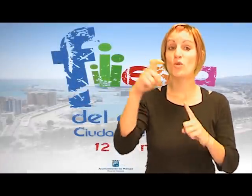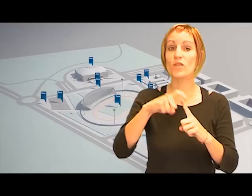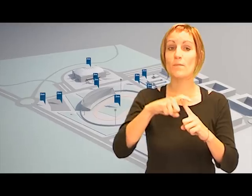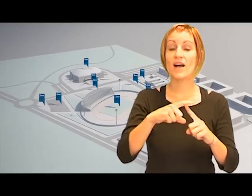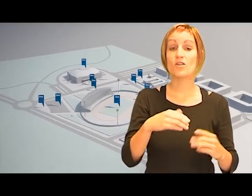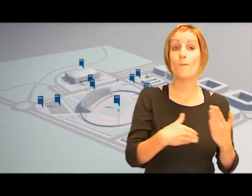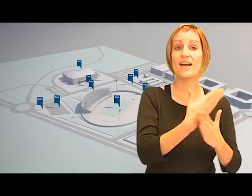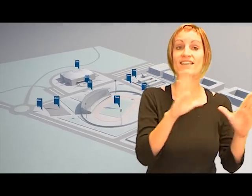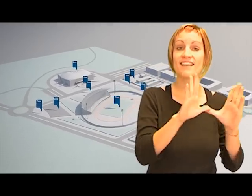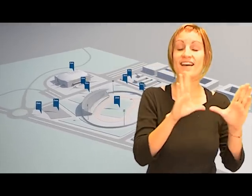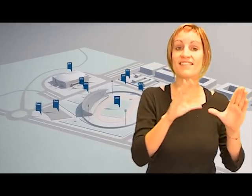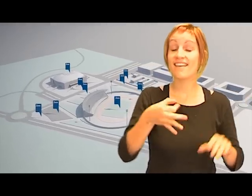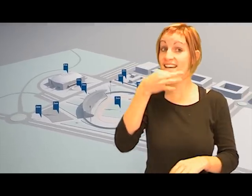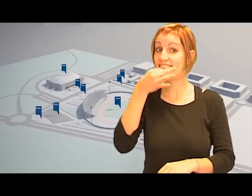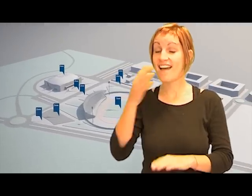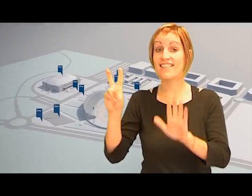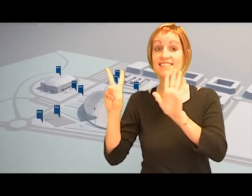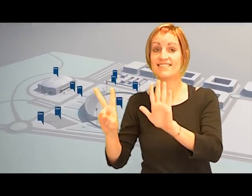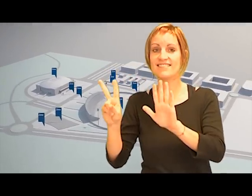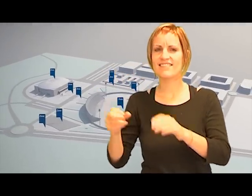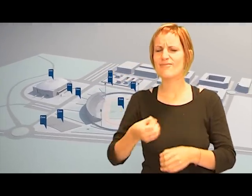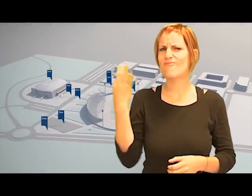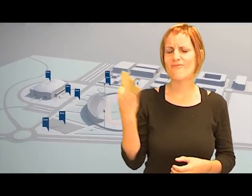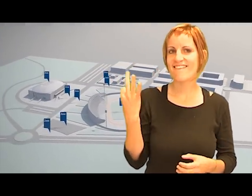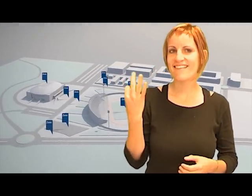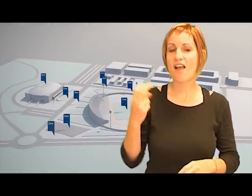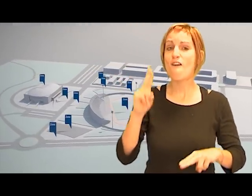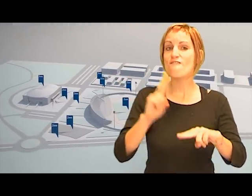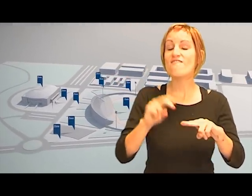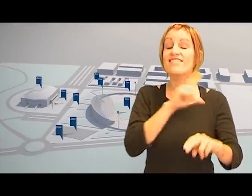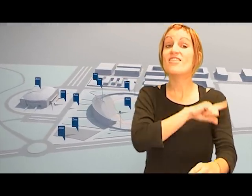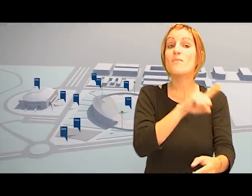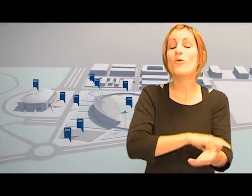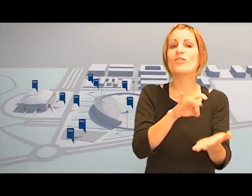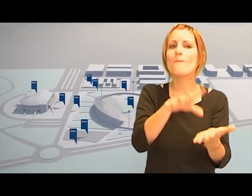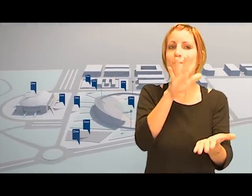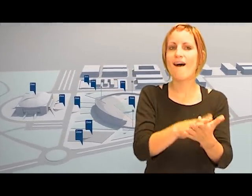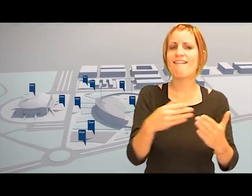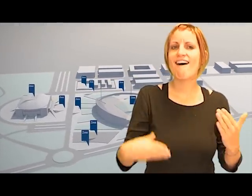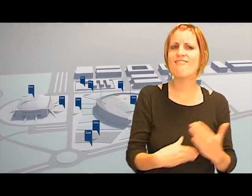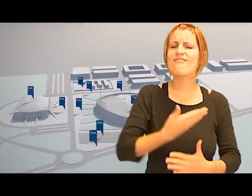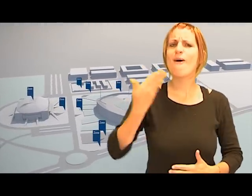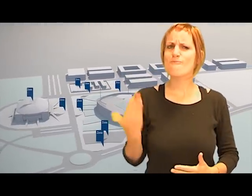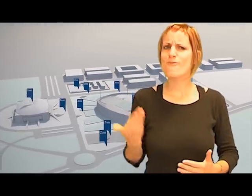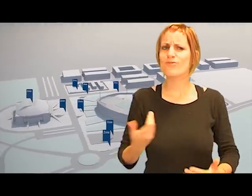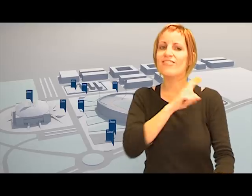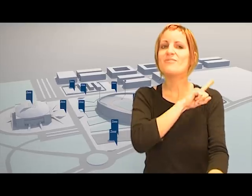El sábado 12 de mayo de 10 horas a 19 horas se celebrará la fiesta del deporte Ciudad de Málaga, un día de